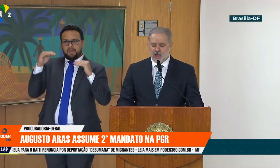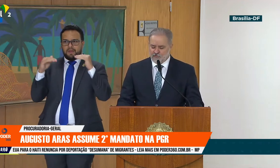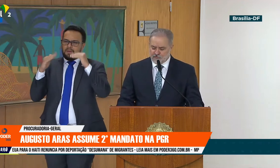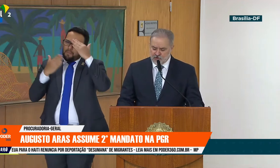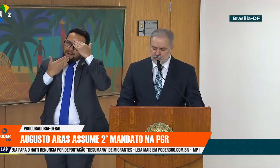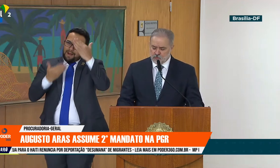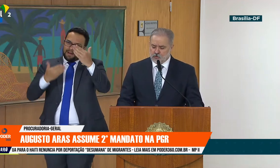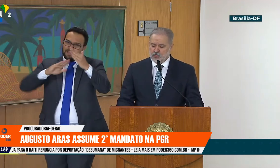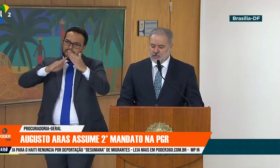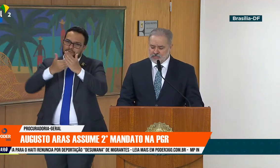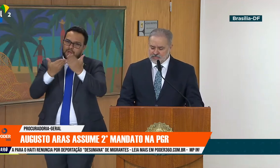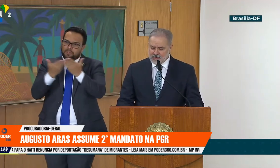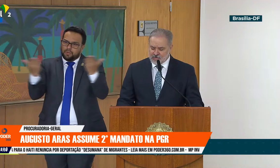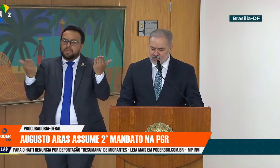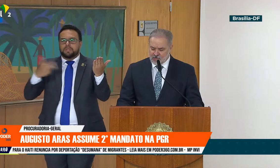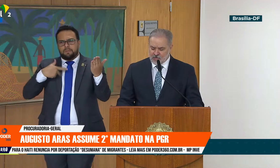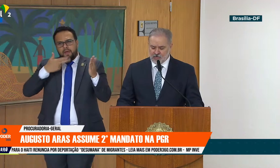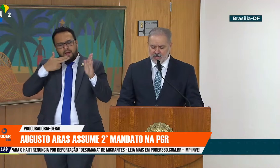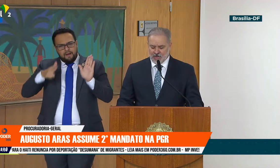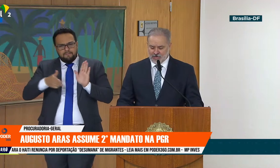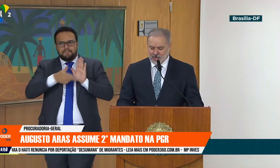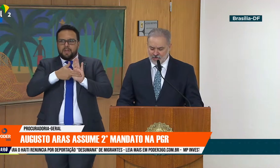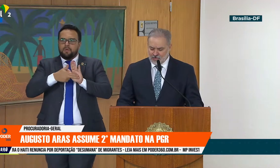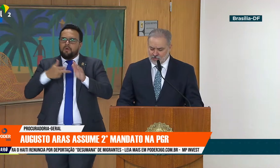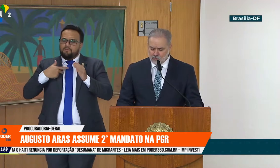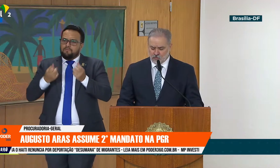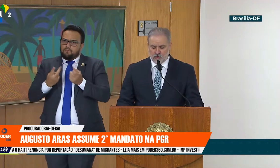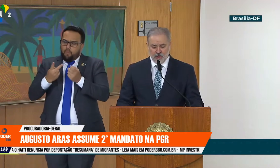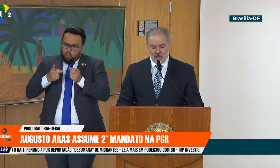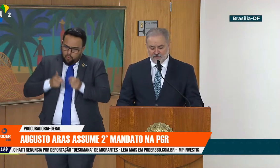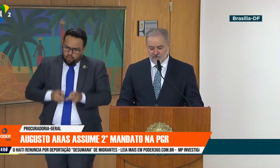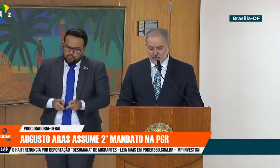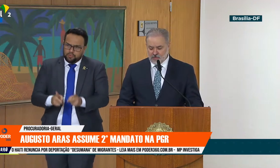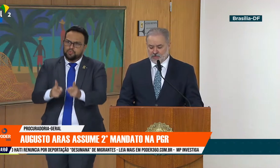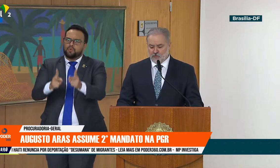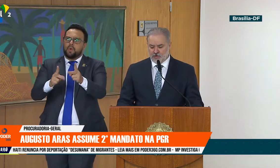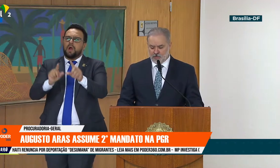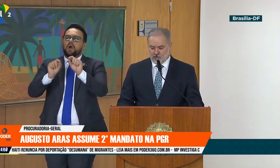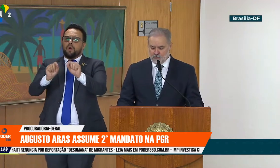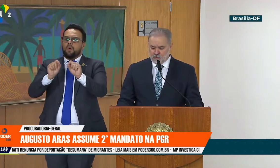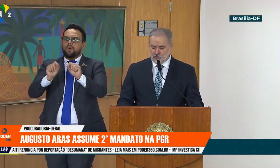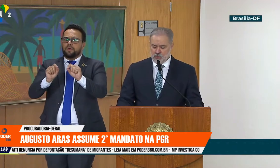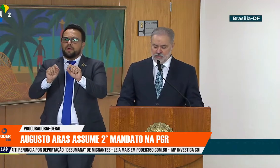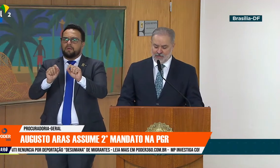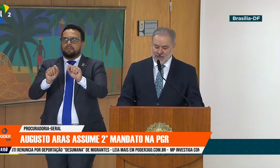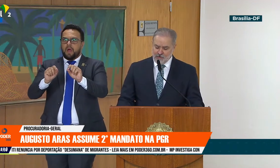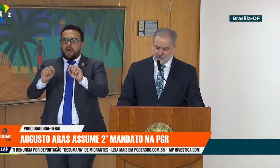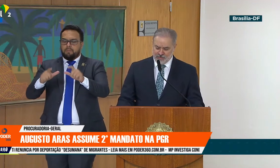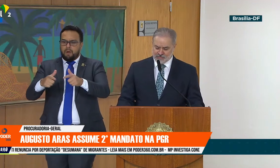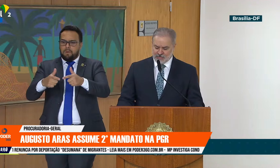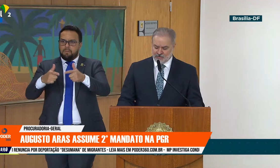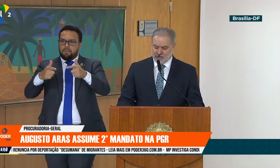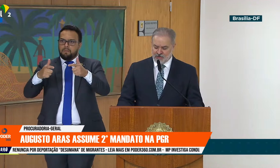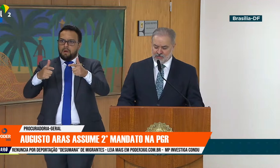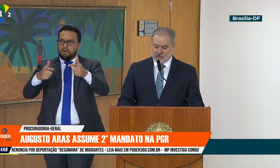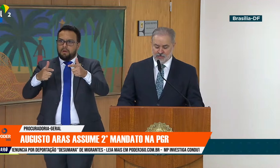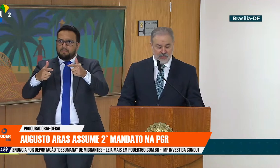e reafirmo que seguirei alargando a avenida do equilíbrio, da